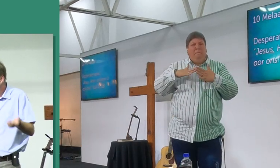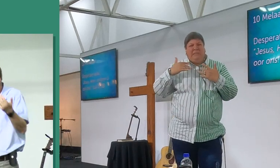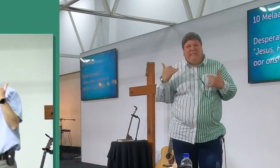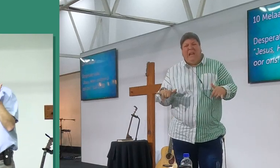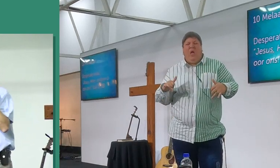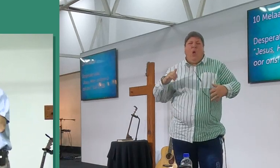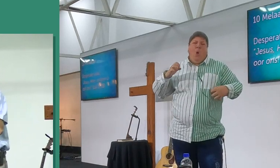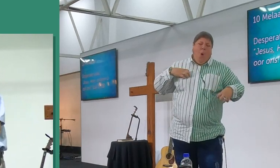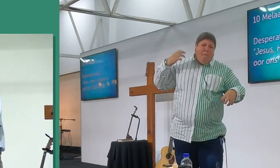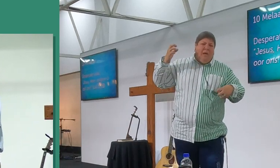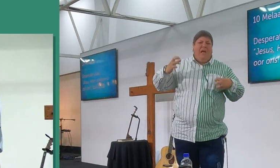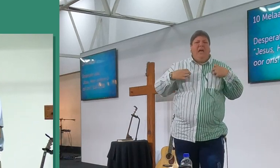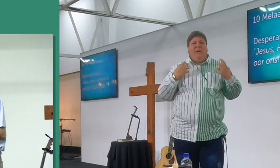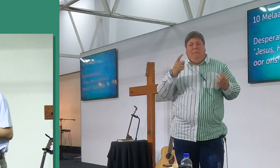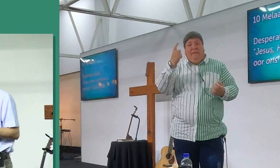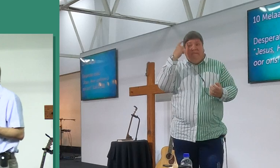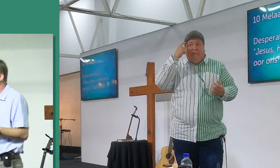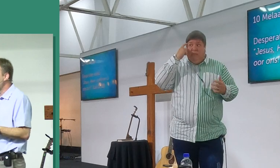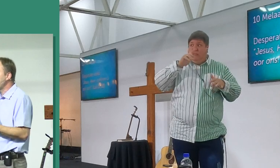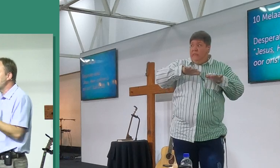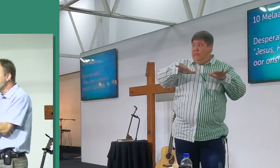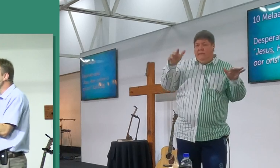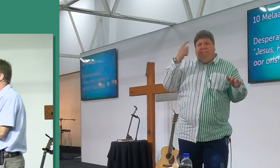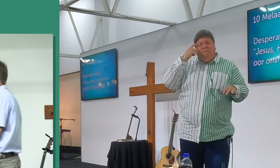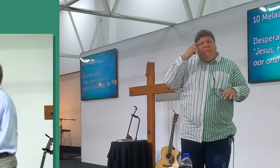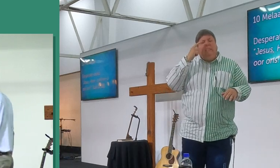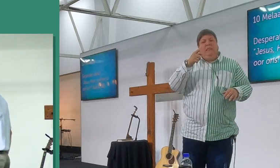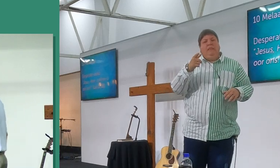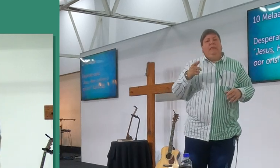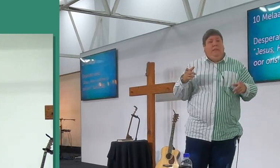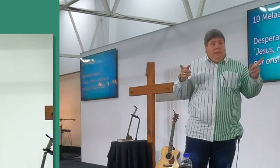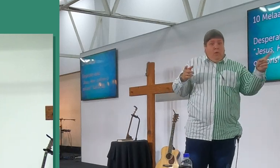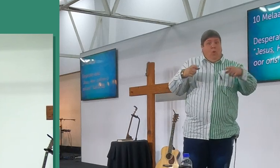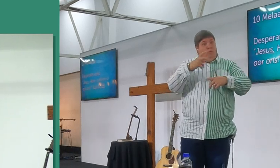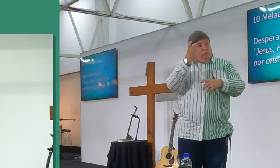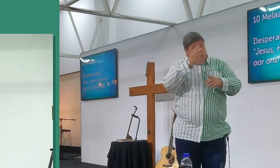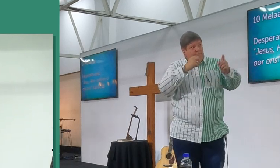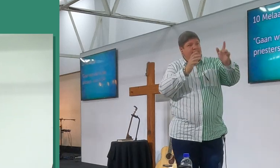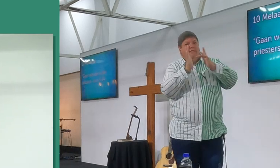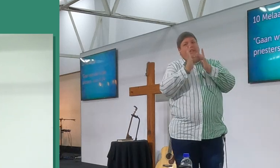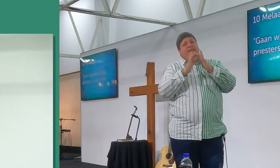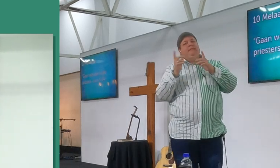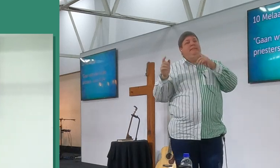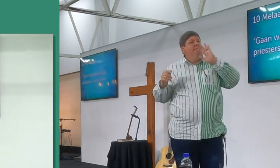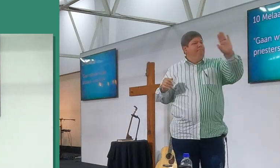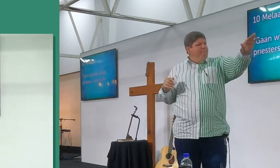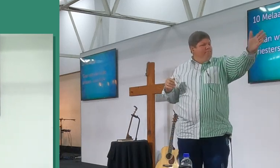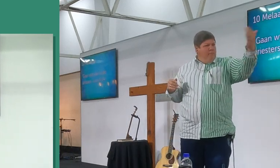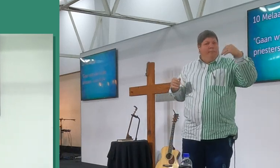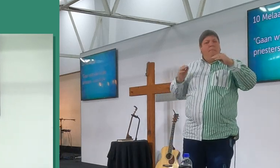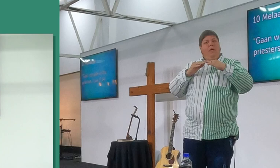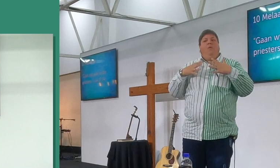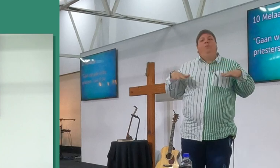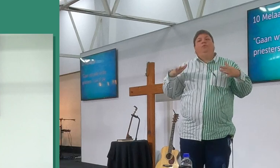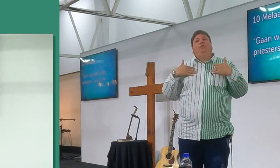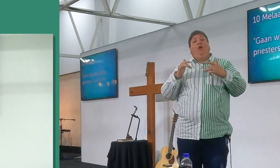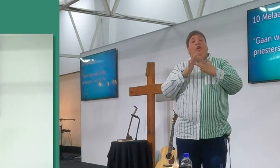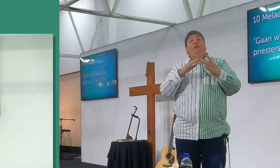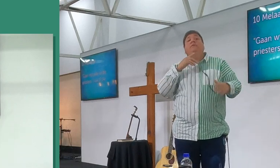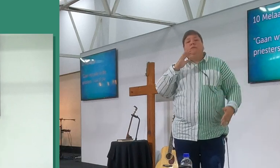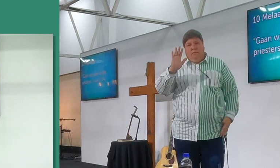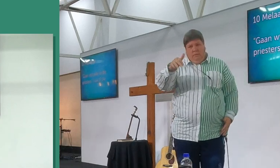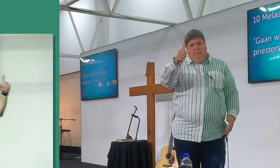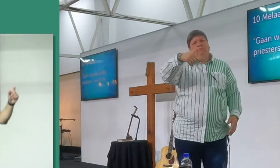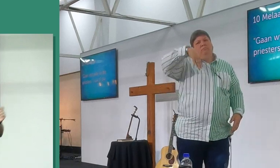jy is nog steeds by, jy weet wat aangaan, en dis hoe kom hulle kom, hulle kom soek Jesus op, en hulle roep Jesus, Jere kom, maak ons gezond, en Jesus sê,